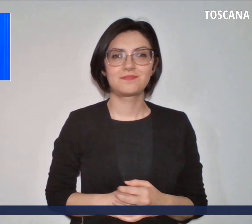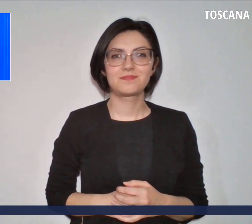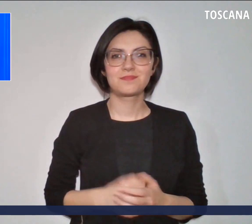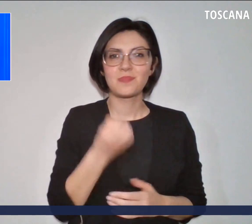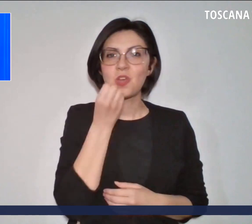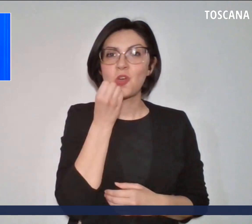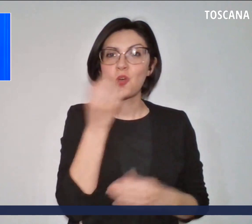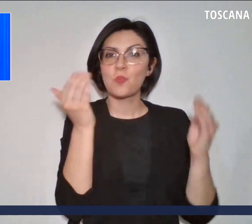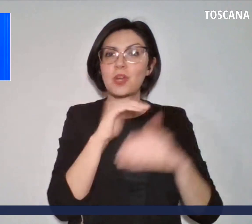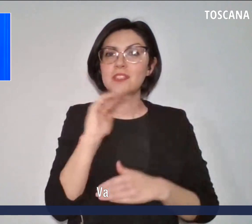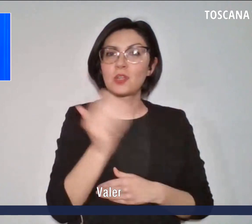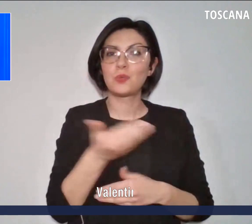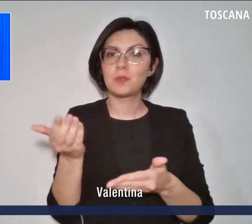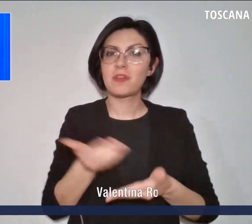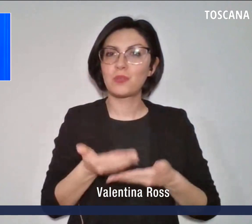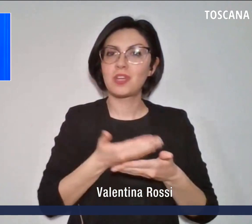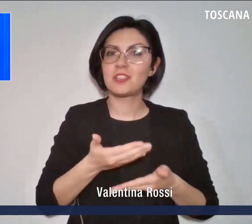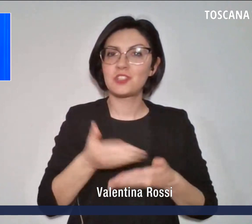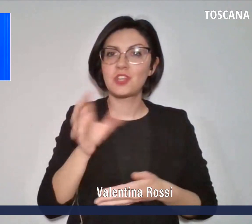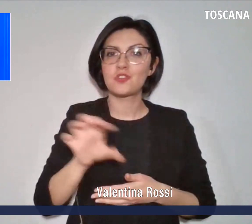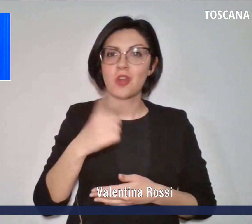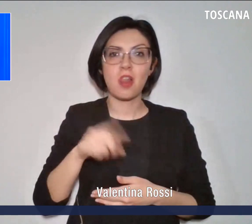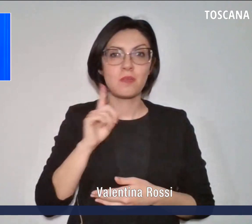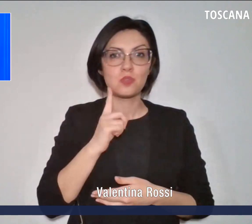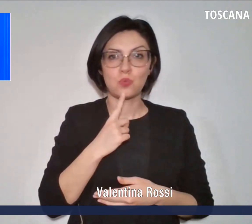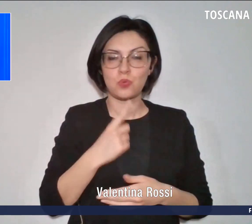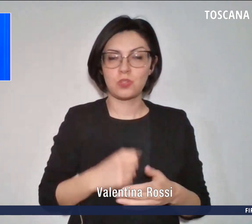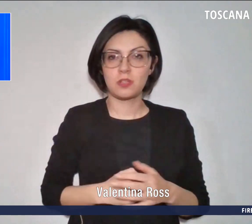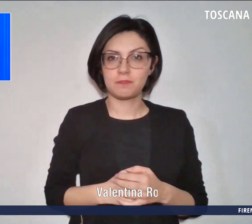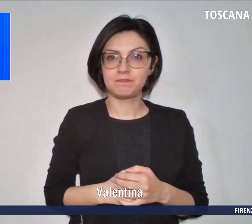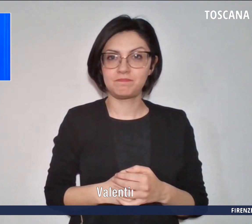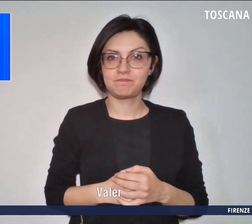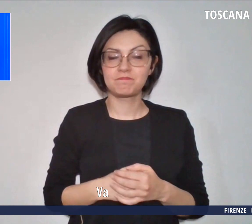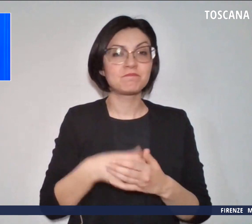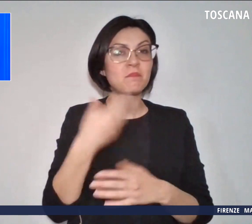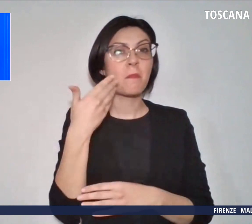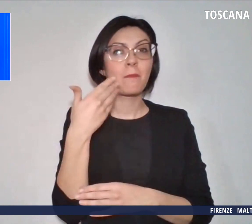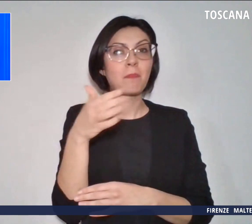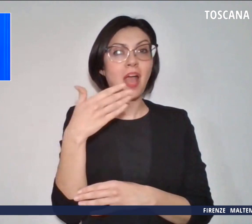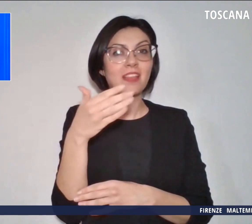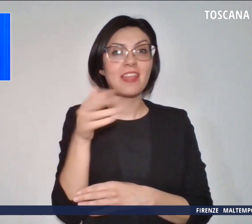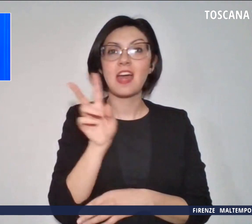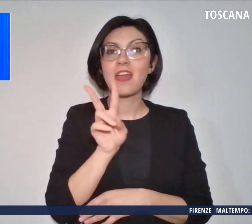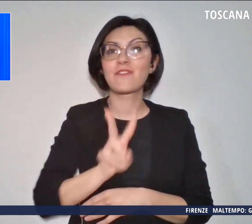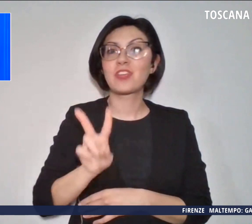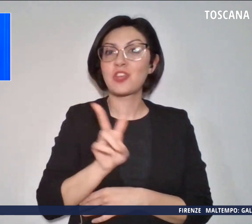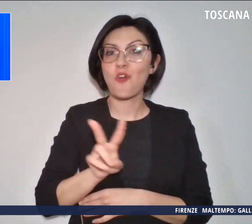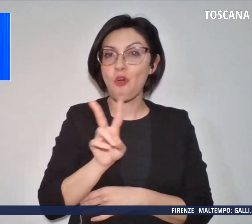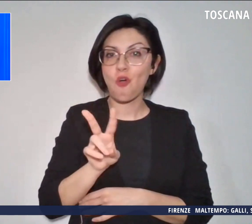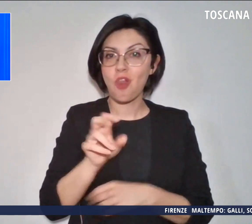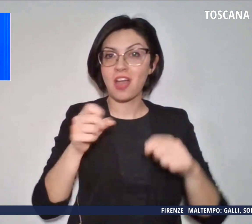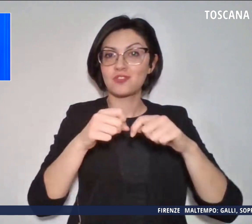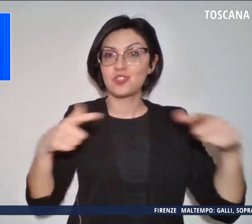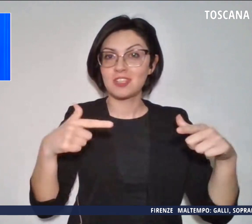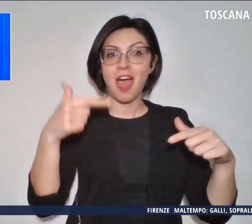Il Tg regionale per sordi, bandiere viola a ogni angolo della città